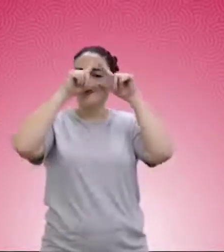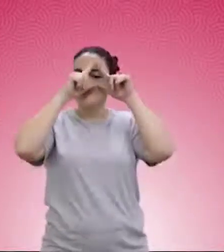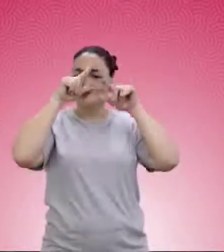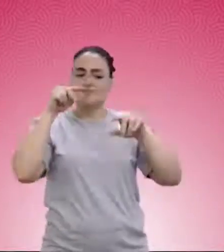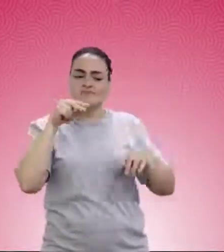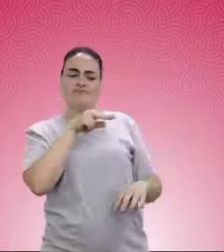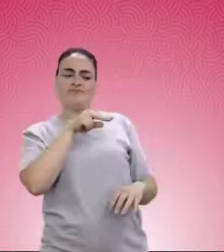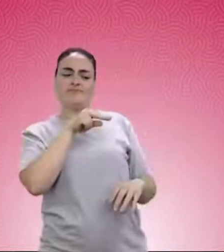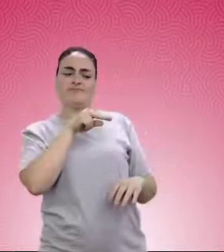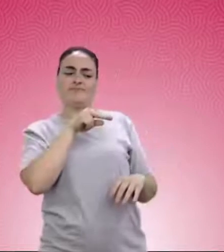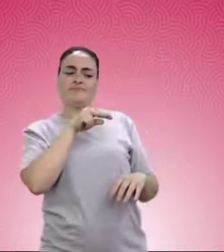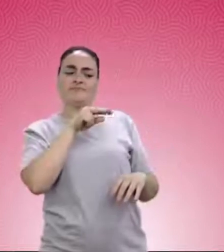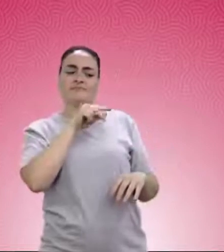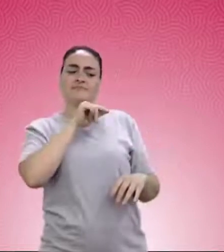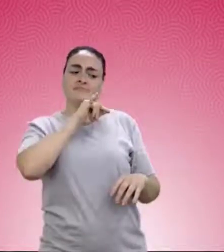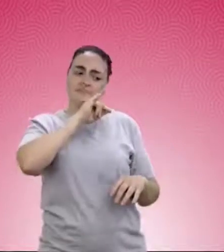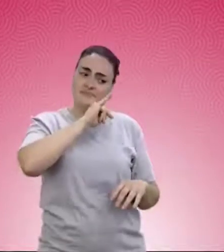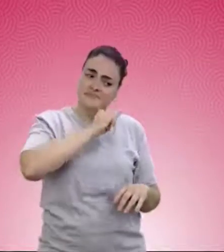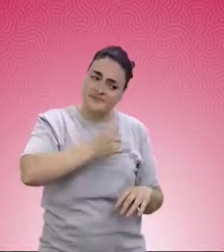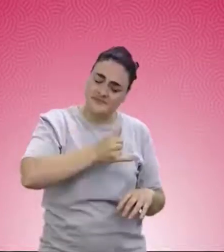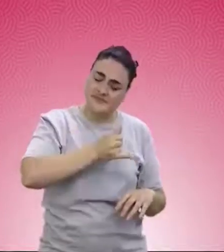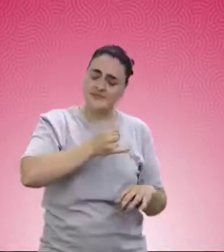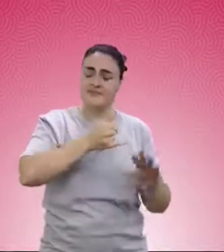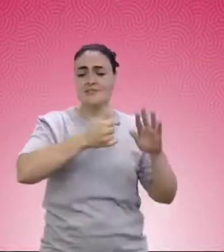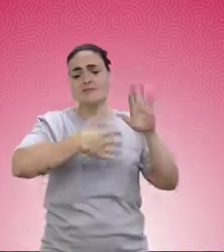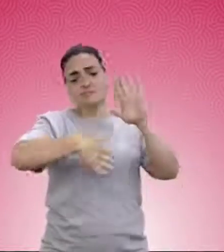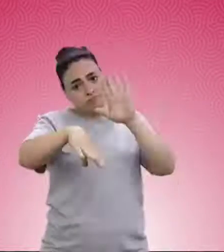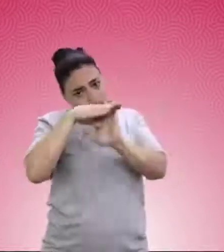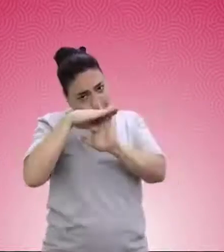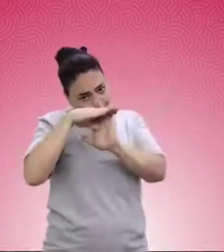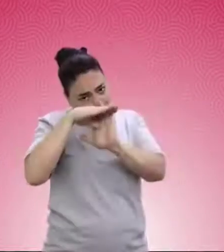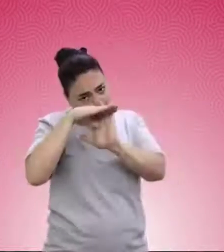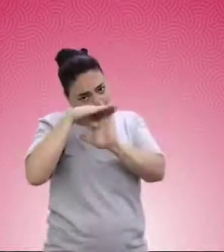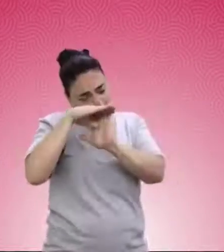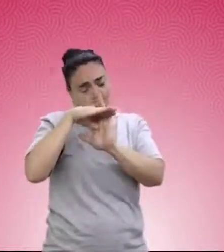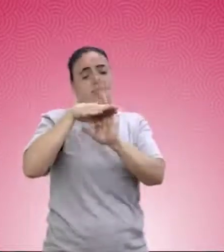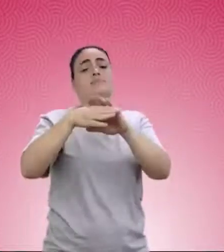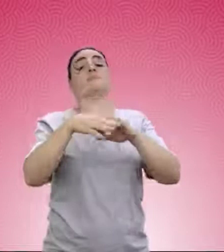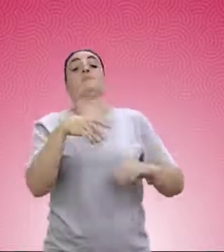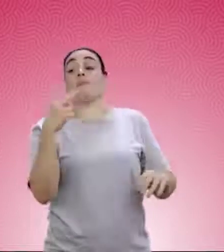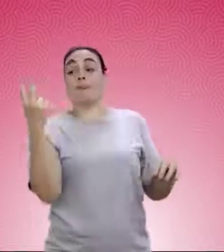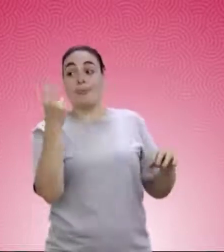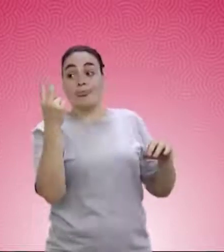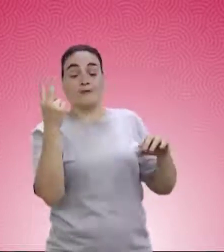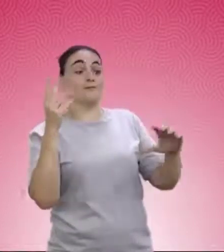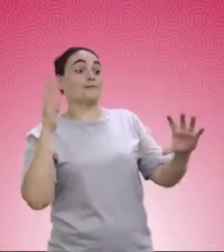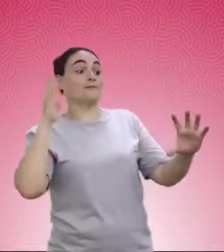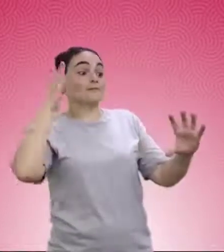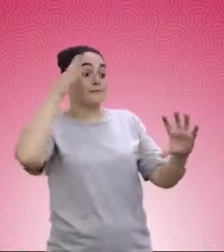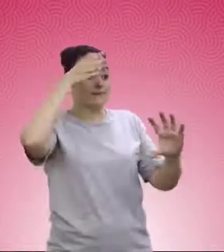por ahí le dicen, bueno, sí, pero con esta condición. Ustedes dos van a ir